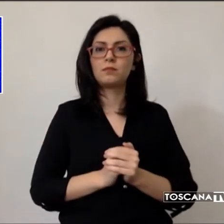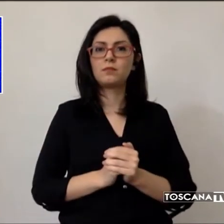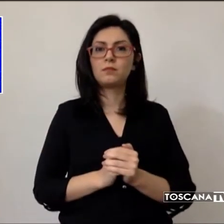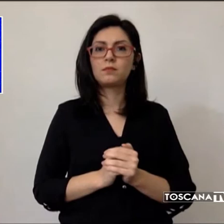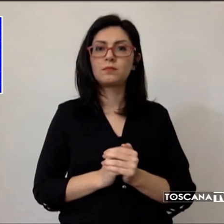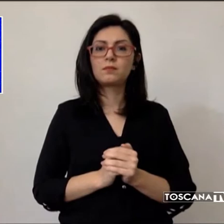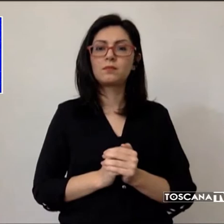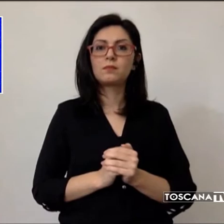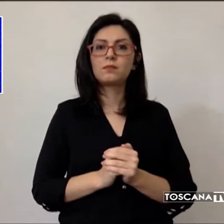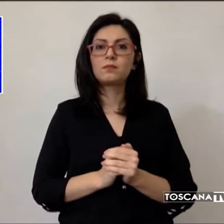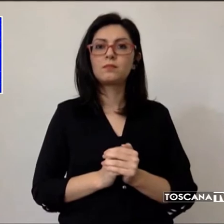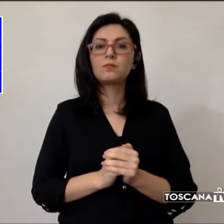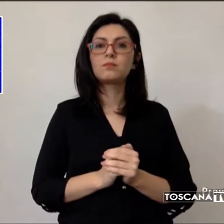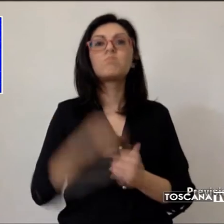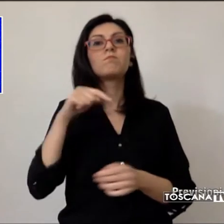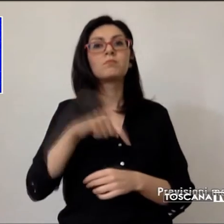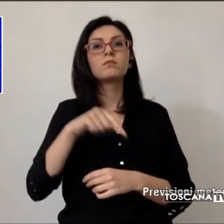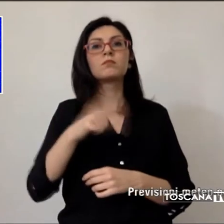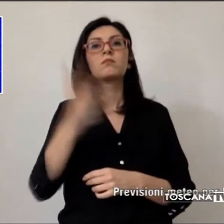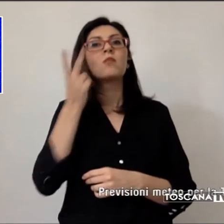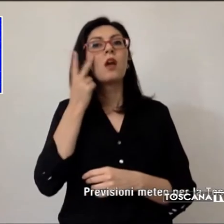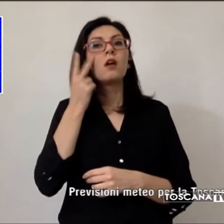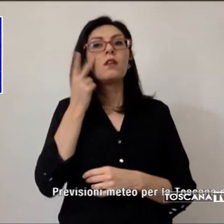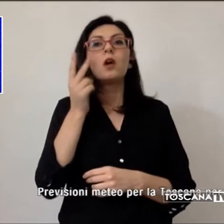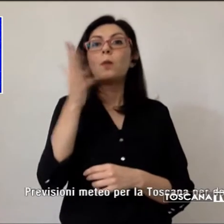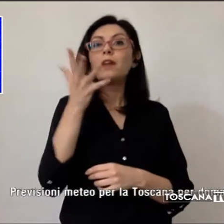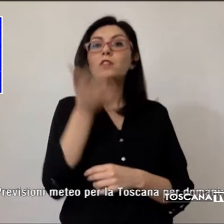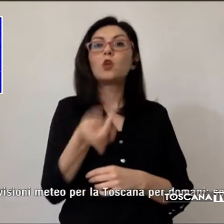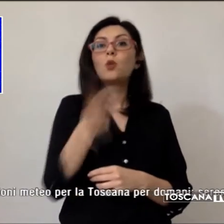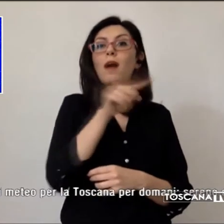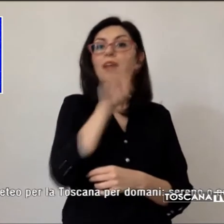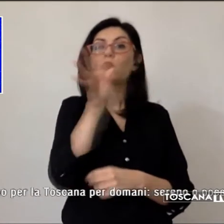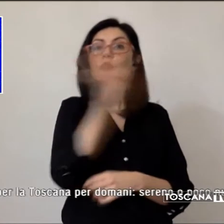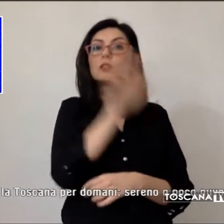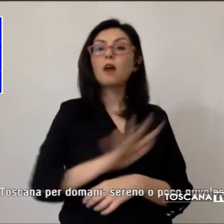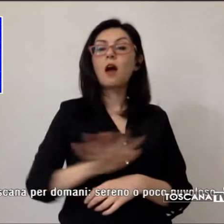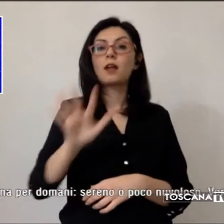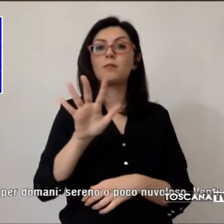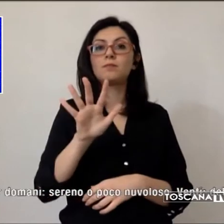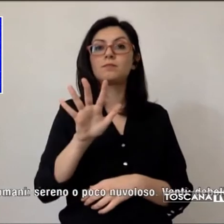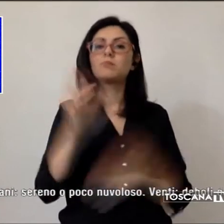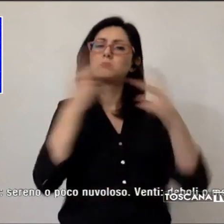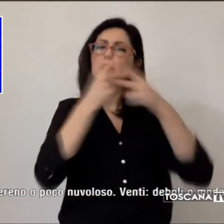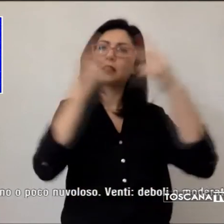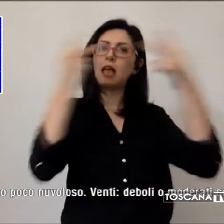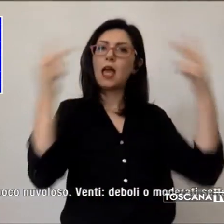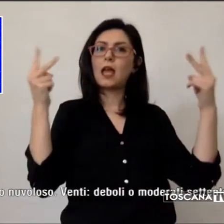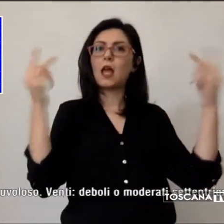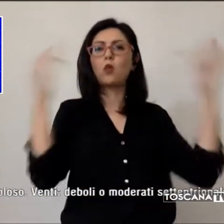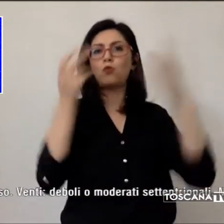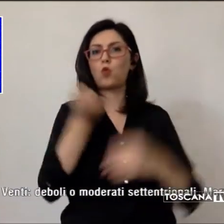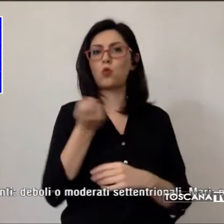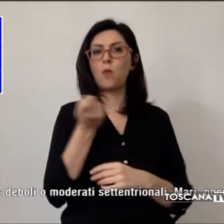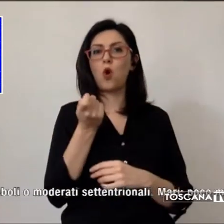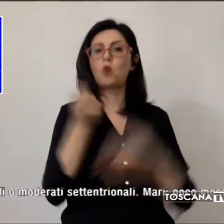E ora uno sguardo alle previsioni del tempo per domani in Toscana, sereno o poco nuvoloso. Venti